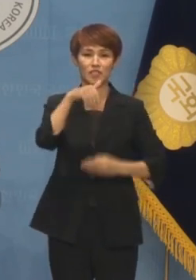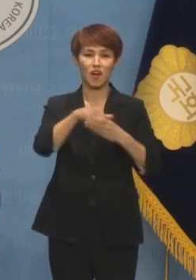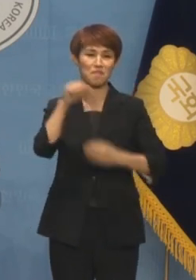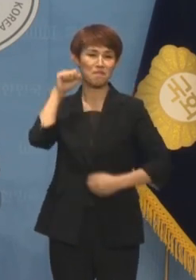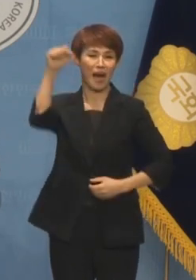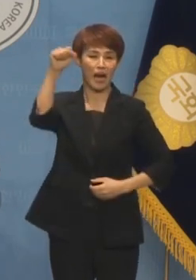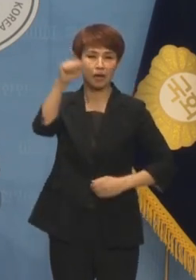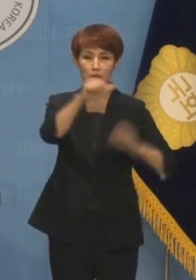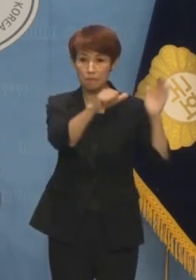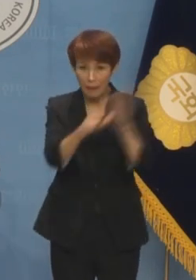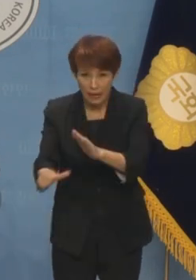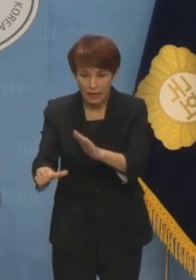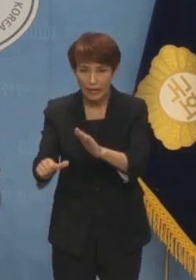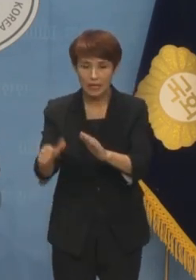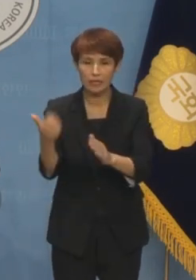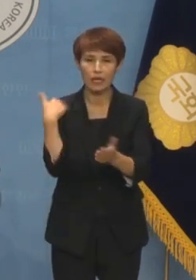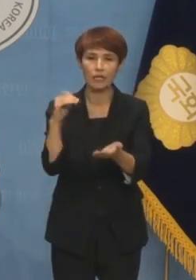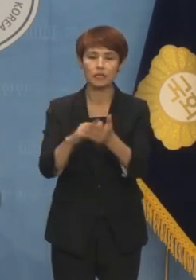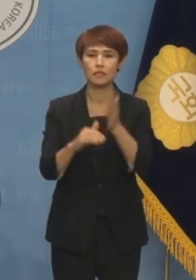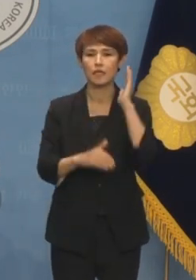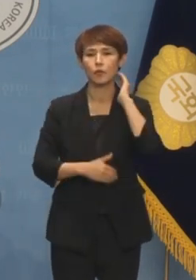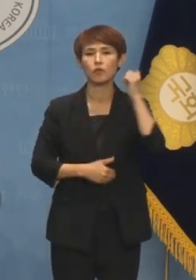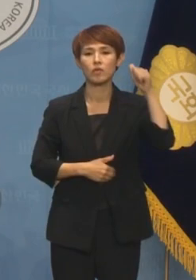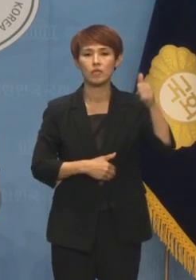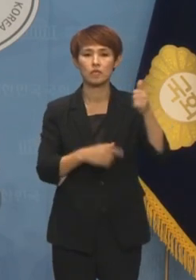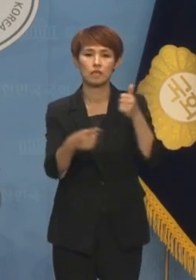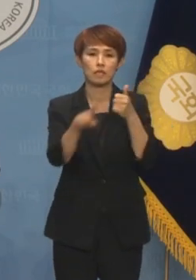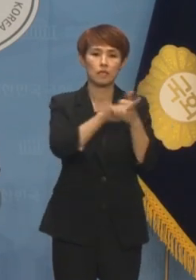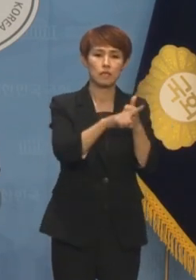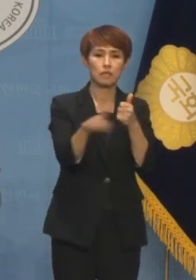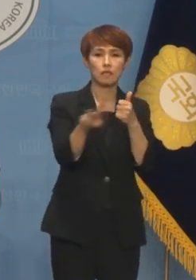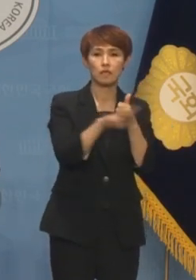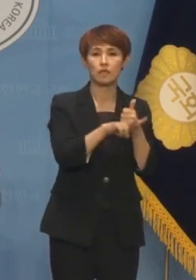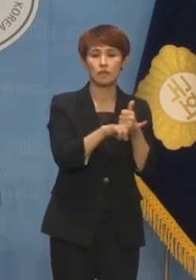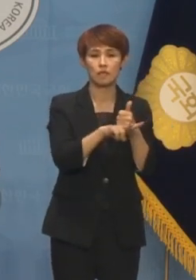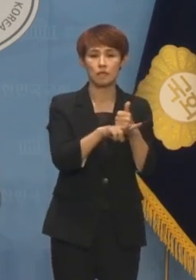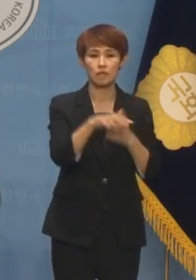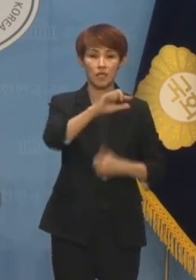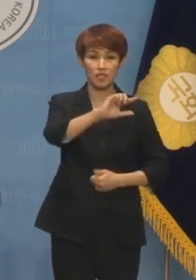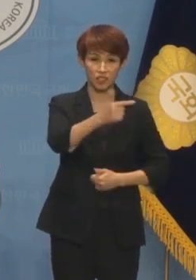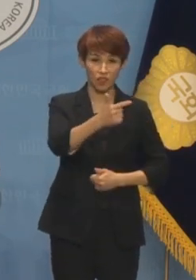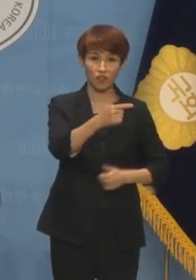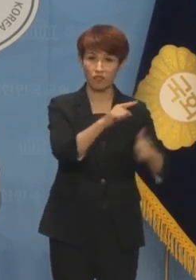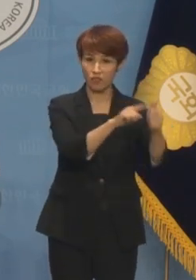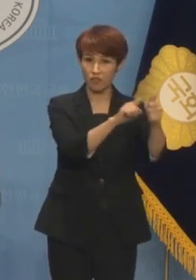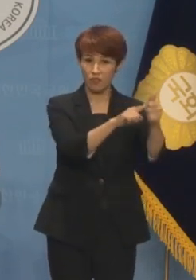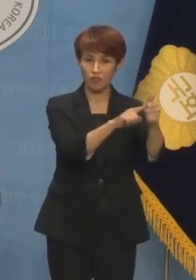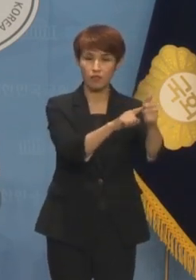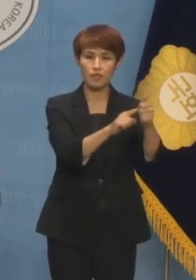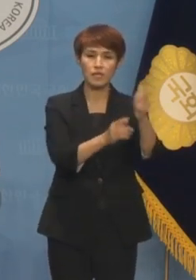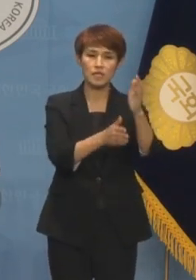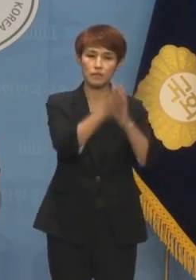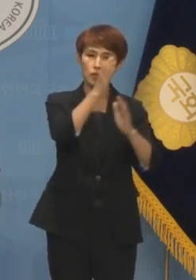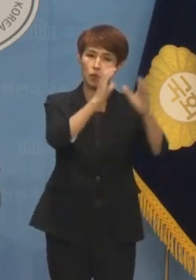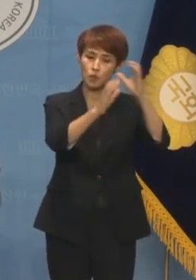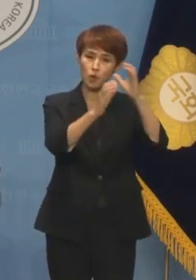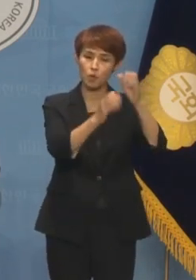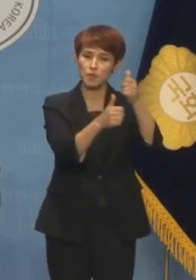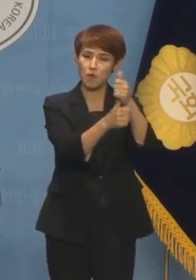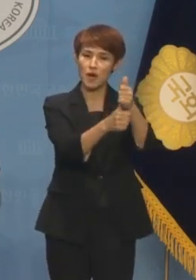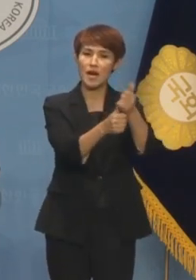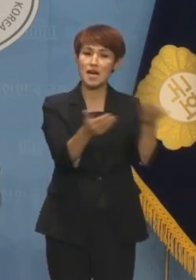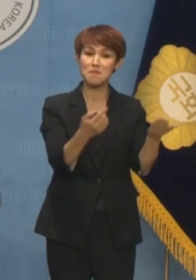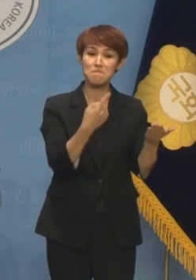다시 대통령실로 돌아왔다는 것입니다 전광삼 수석은 시민소통비서관으로 근무하다